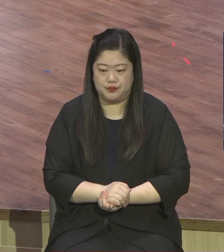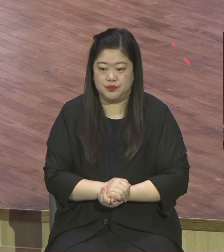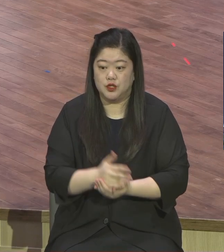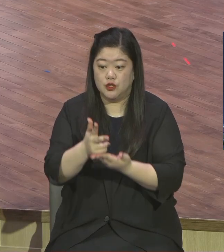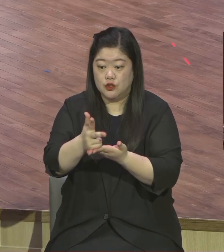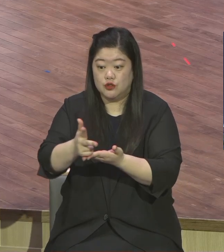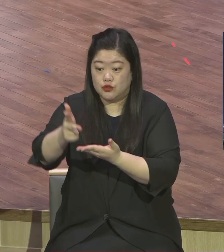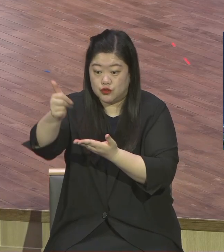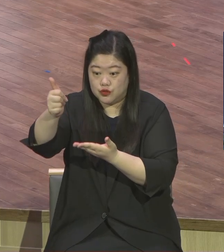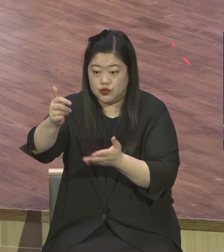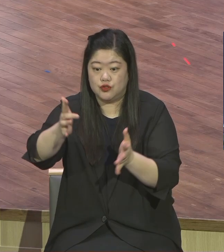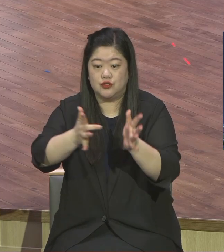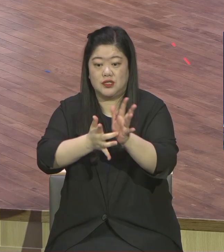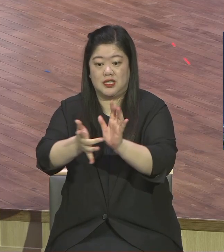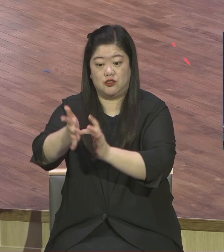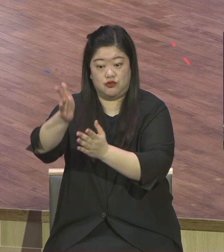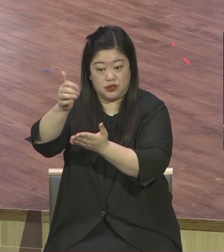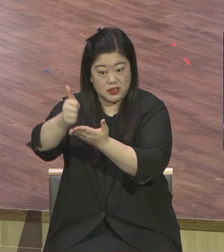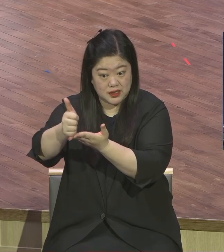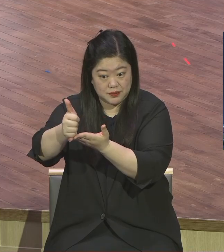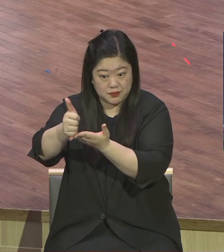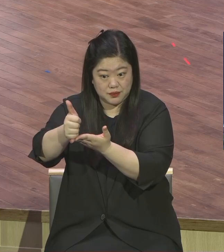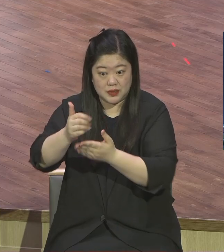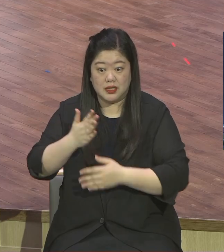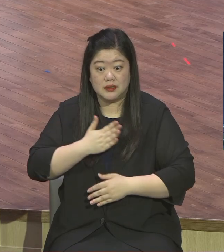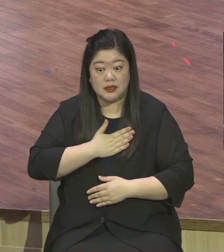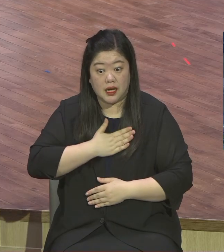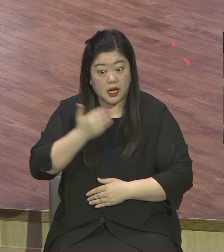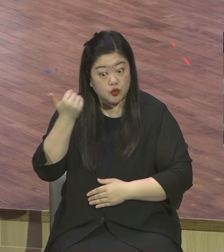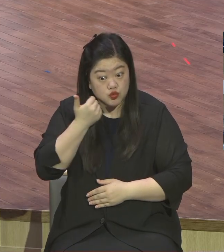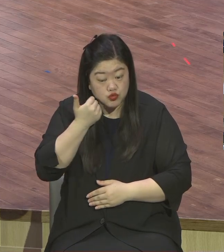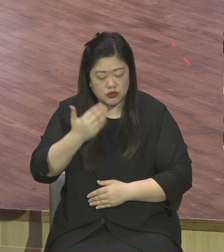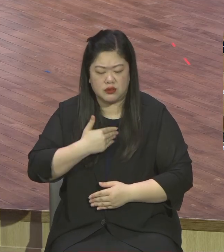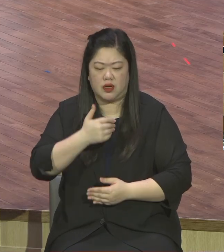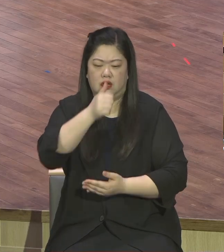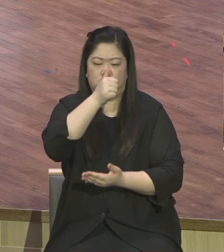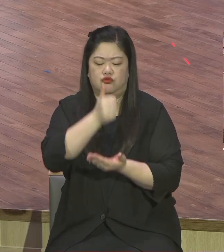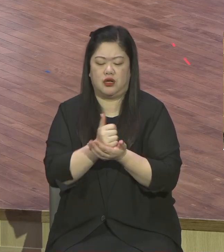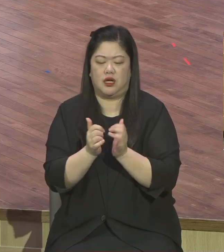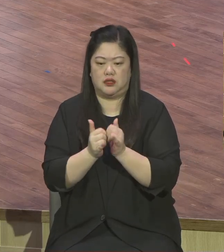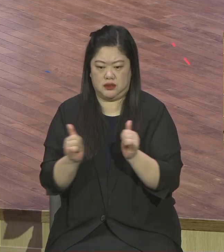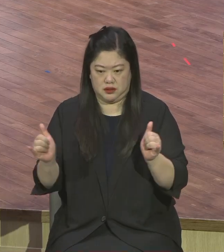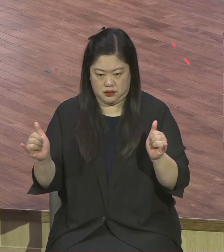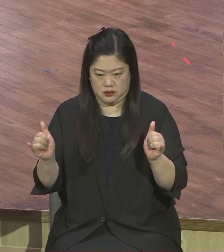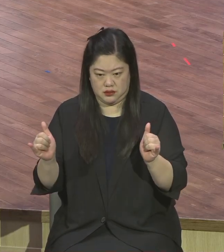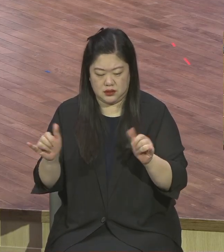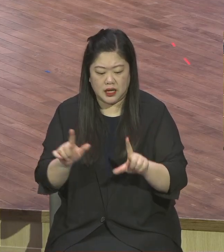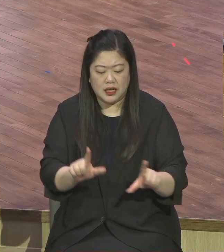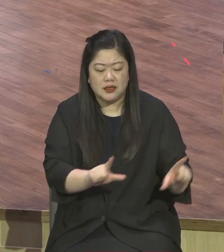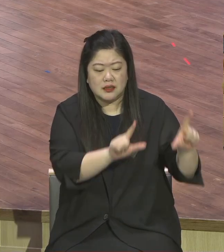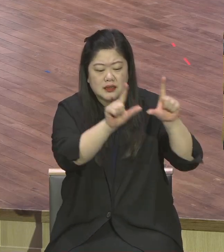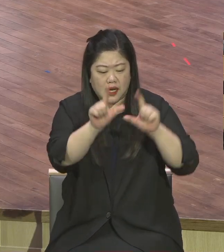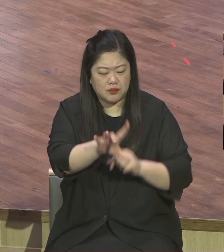저는 죄인입니다 인생이 어디서 와서 무엇을 하다가